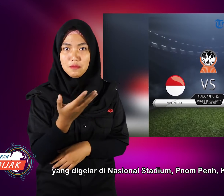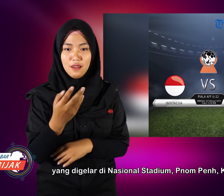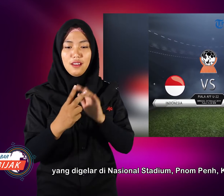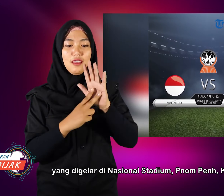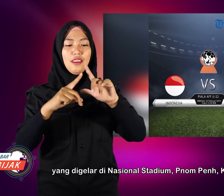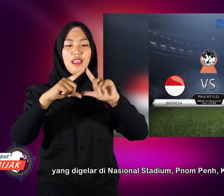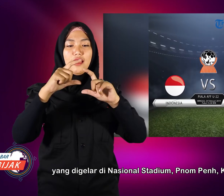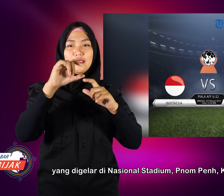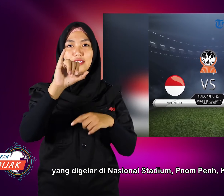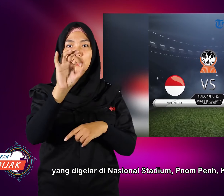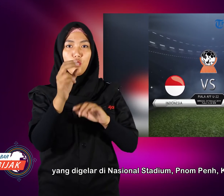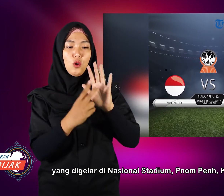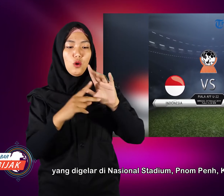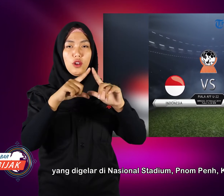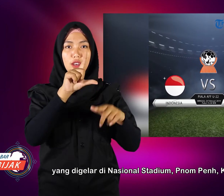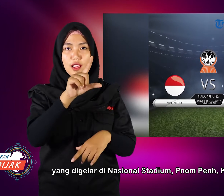Phnom Penh, Kamboja.